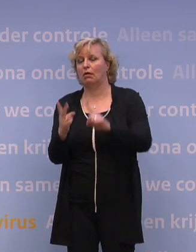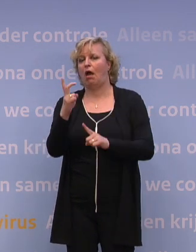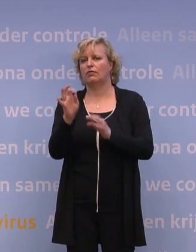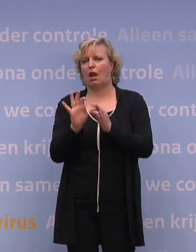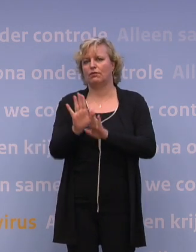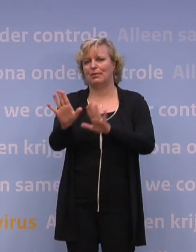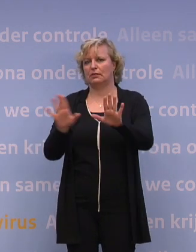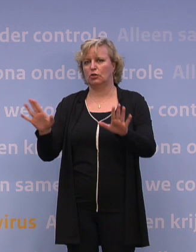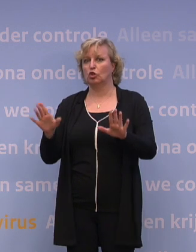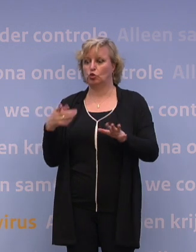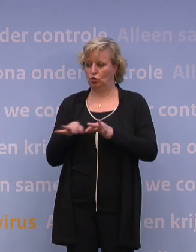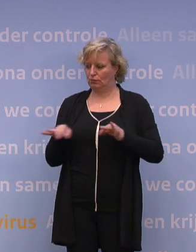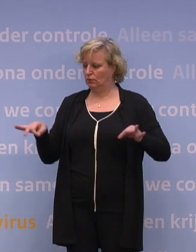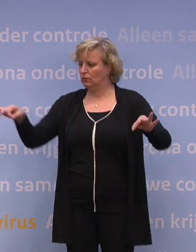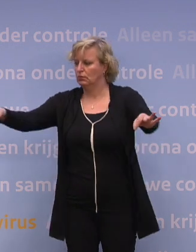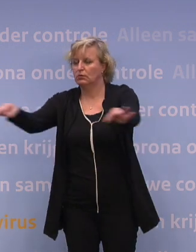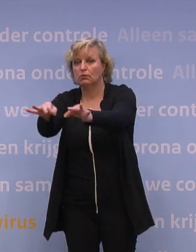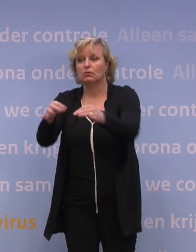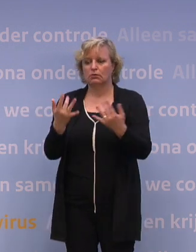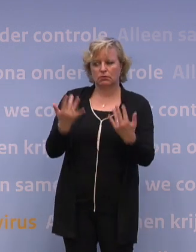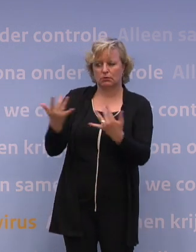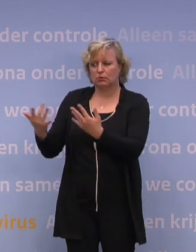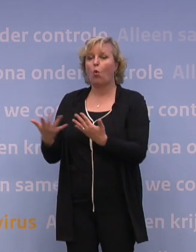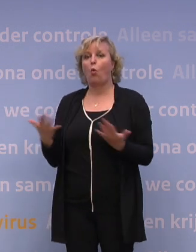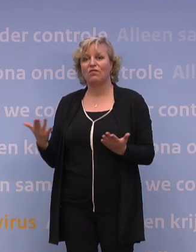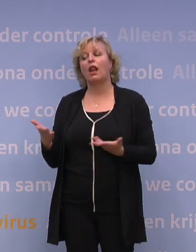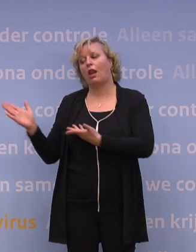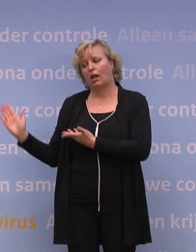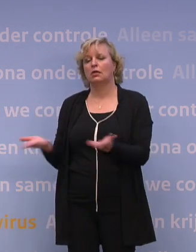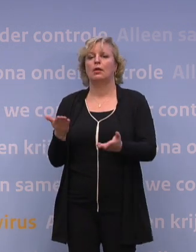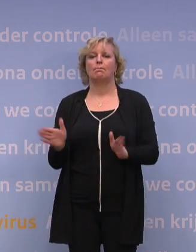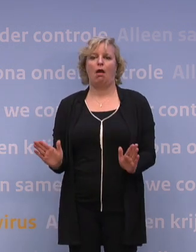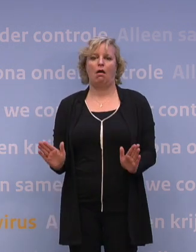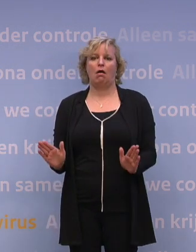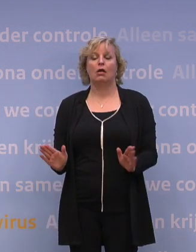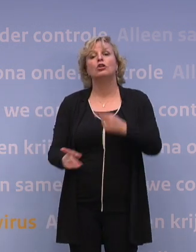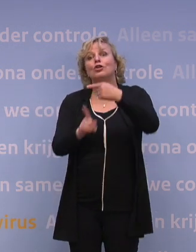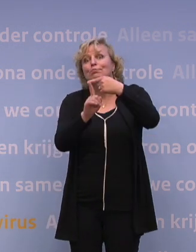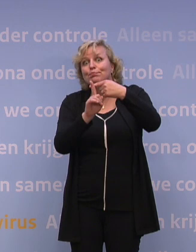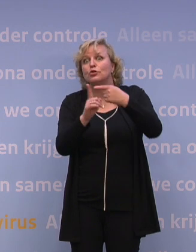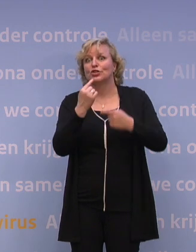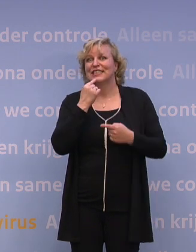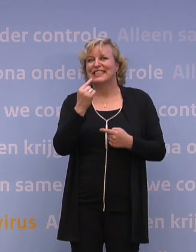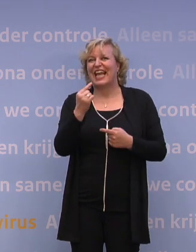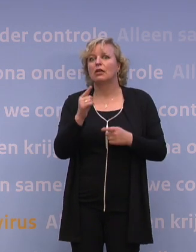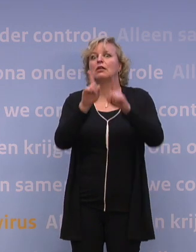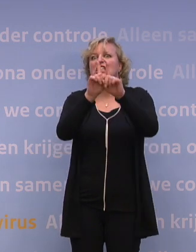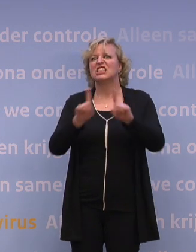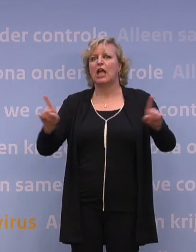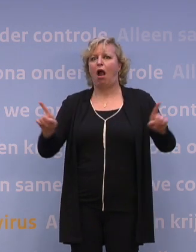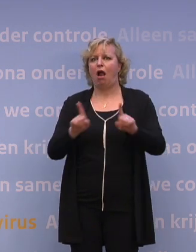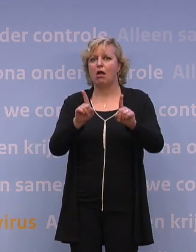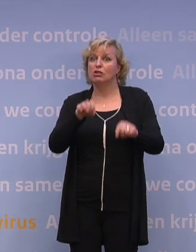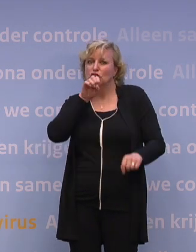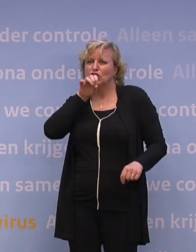mensen kun je dan kwijt in de kerk op anderhalve meter. En die capaciteit mag je gebruiken. En ik kan u ook melden dat het zang-, schreeuw